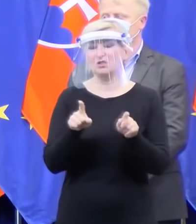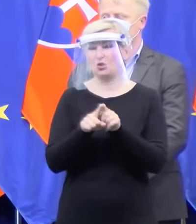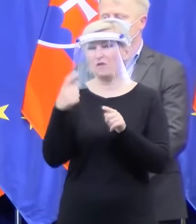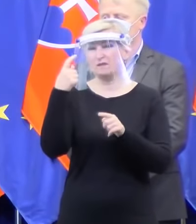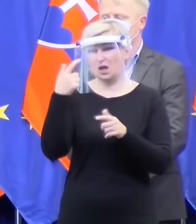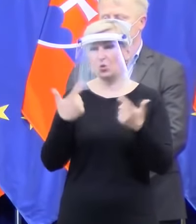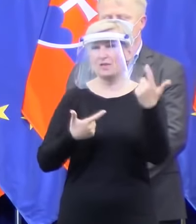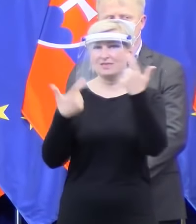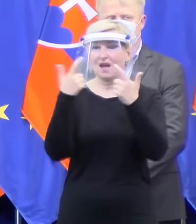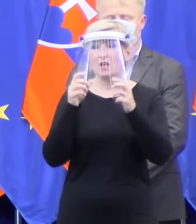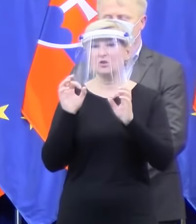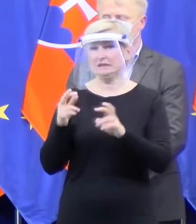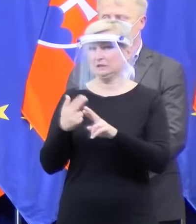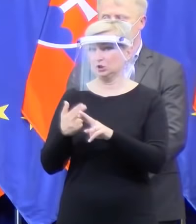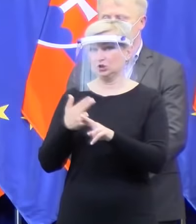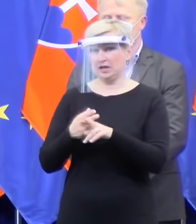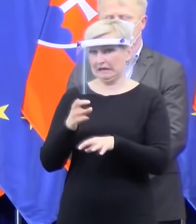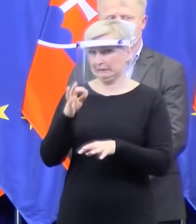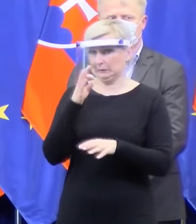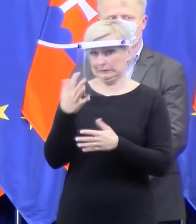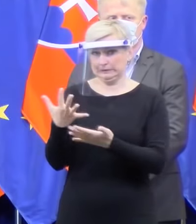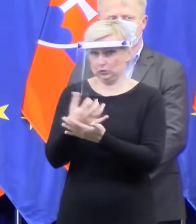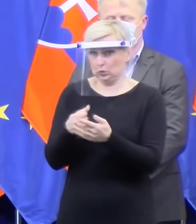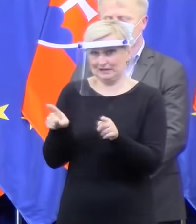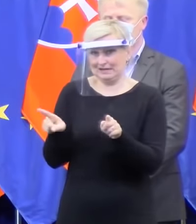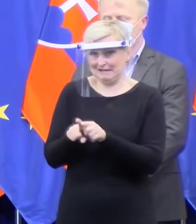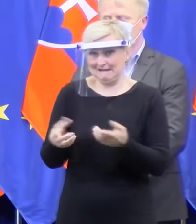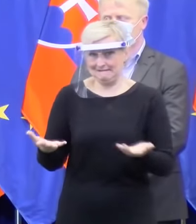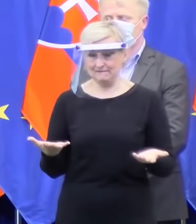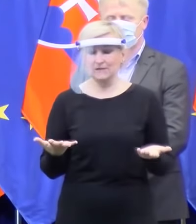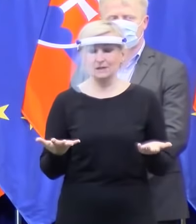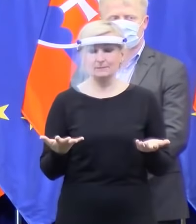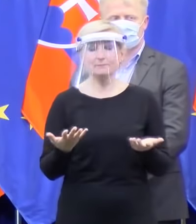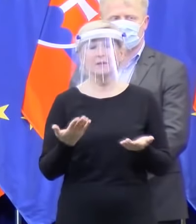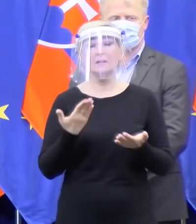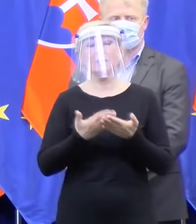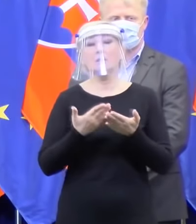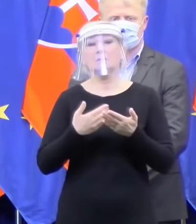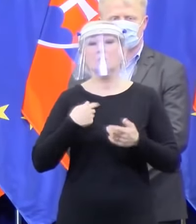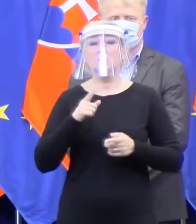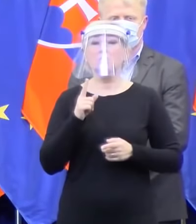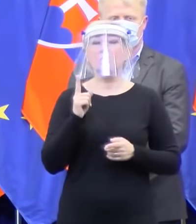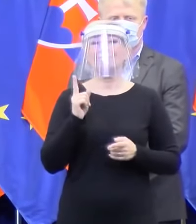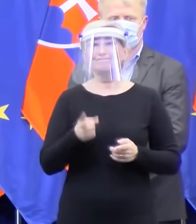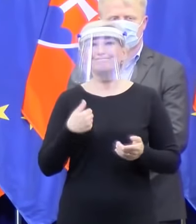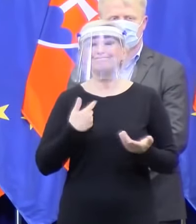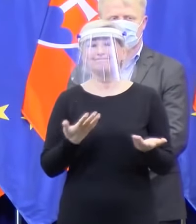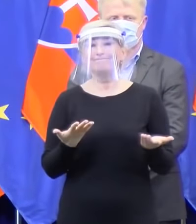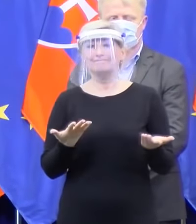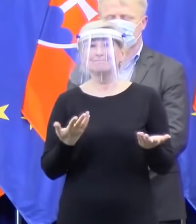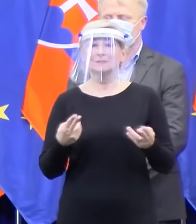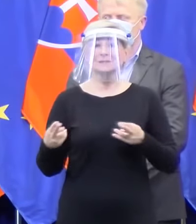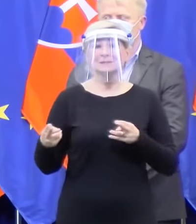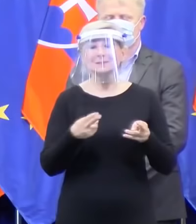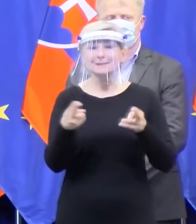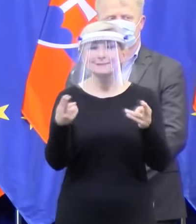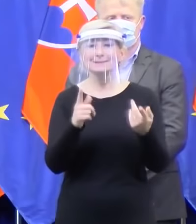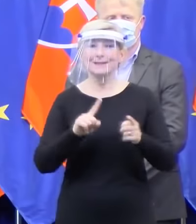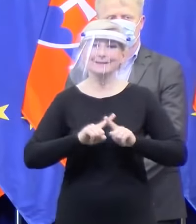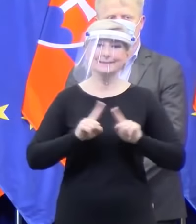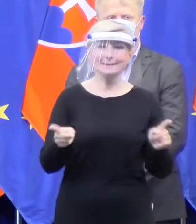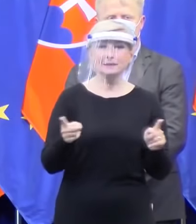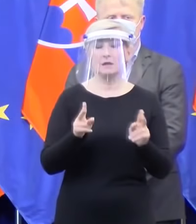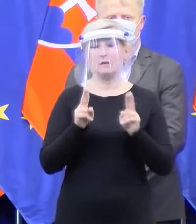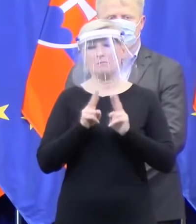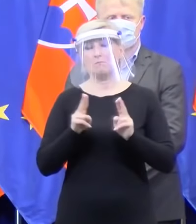Potom možno budeme musieť prípadne túto cestu nahradiť niečím iným. Možno